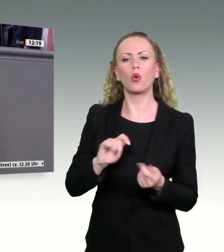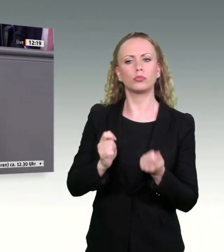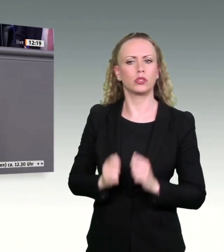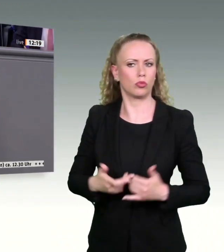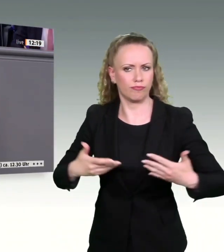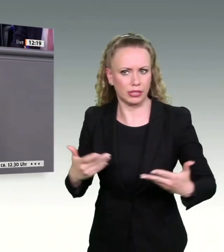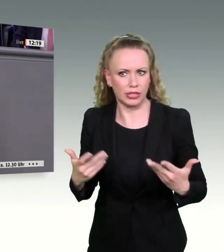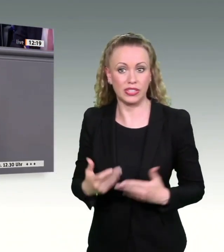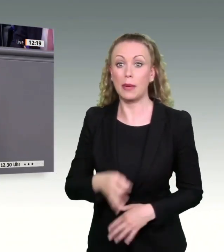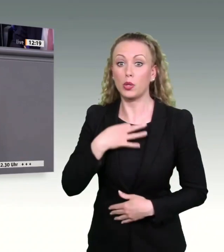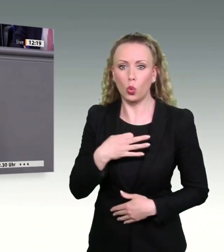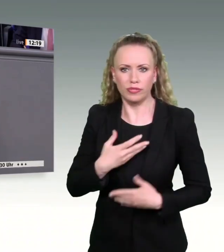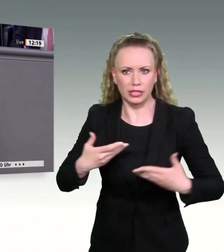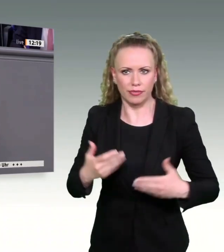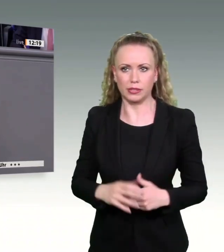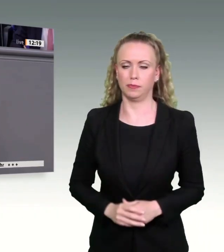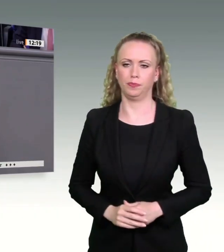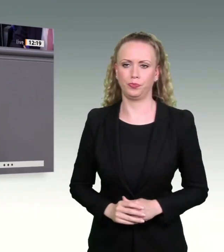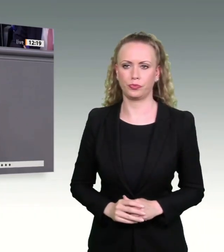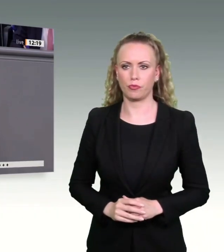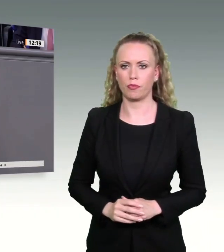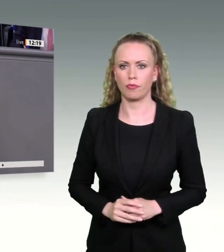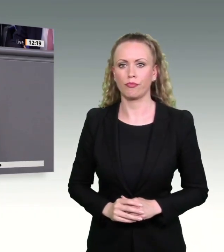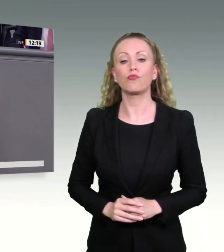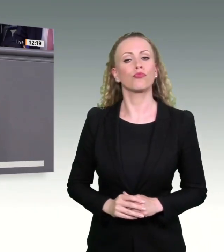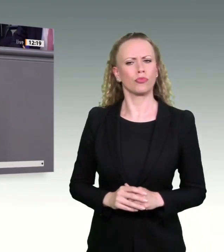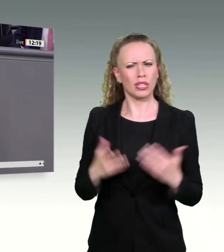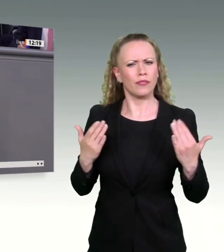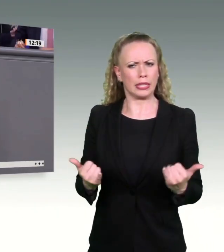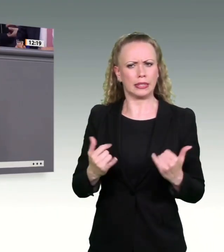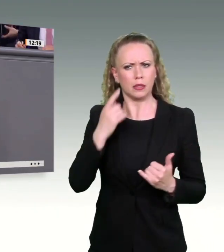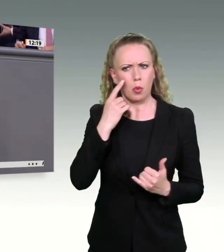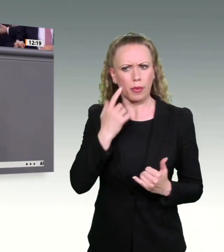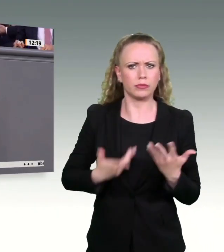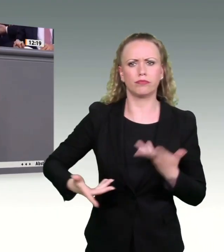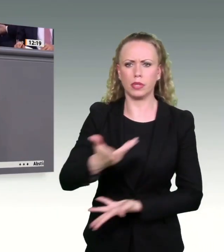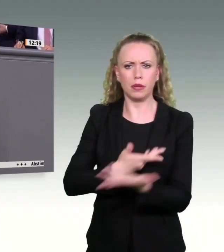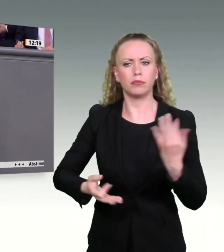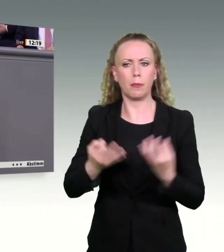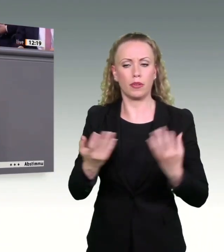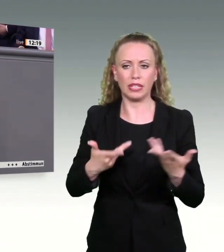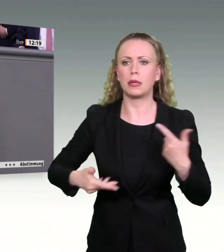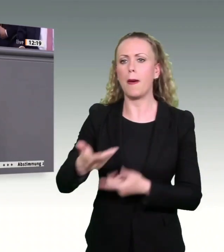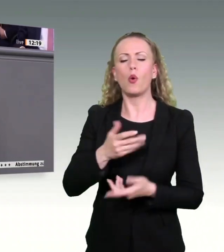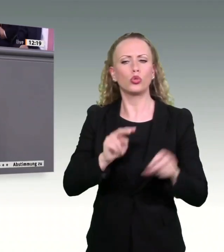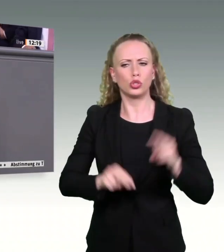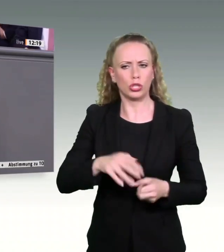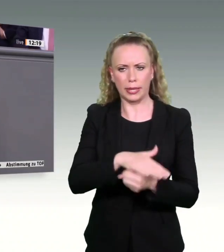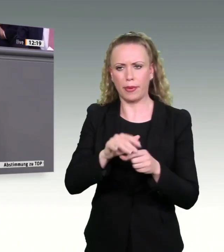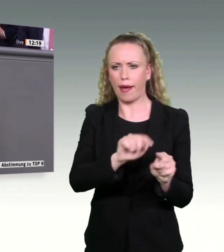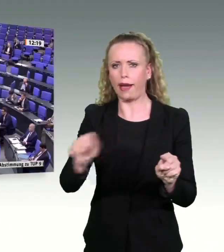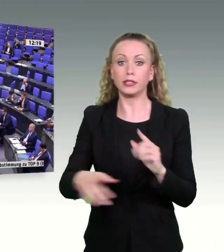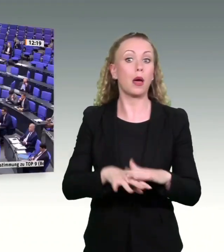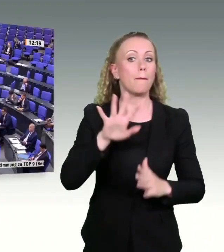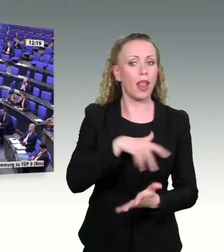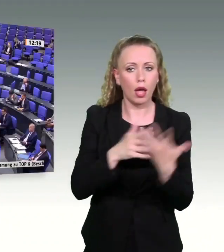eins. Das hilft den Menschen da draußen überhaupt nicht an dieser Stelle. Den Menschen da draußen, es ist völlig egal, warum es